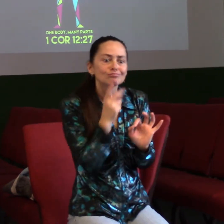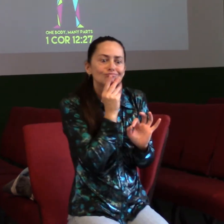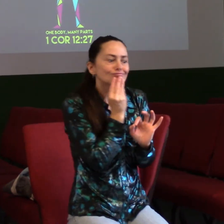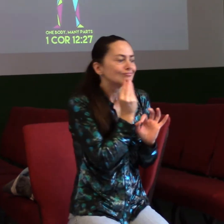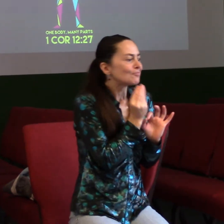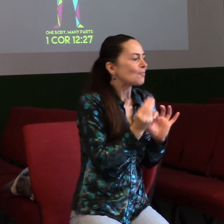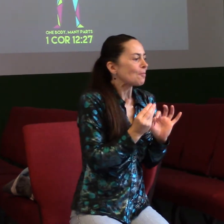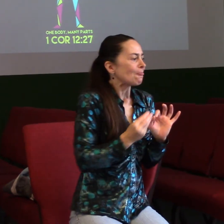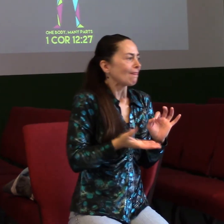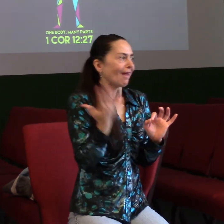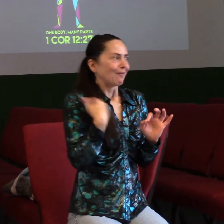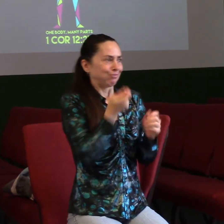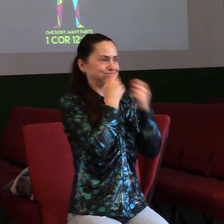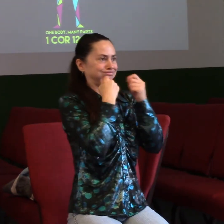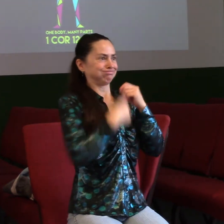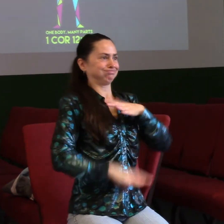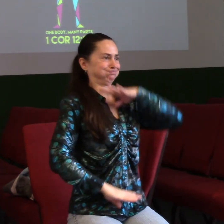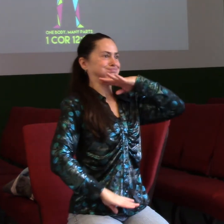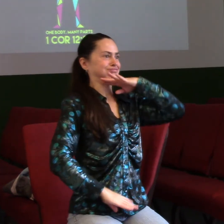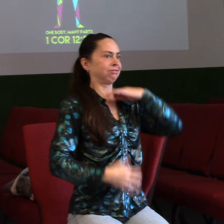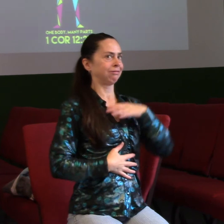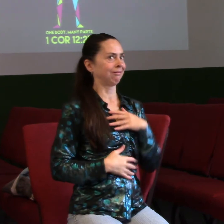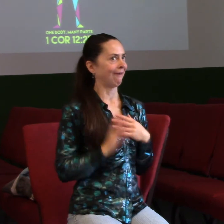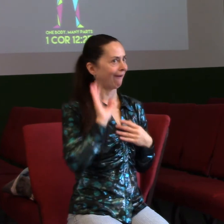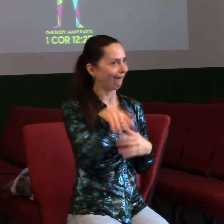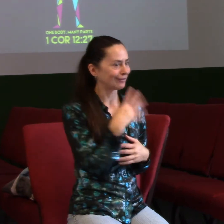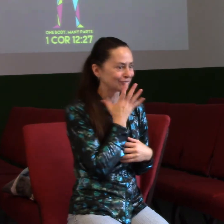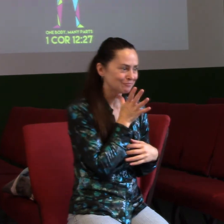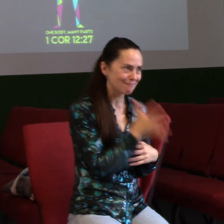hrozně špatně, ale bylo to strašně dobré. Že člověk ťápal páté přes deváté.